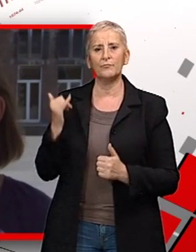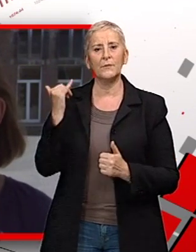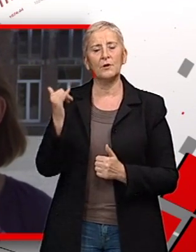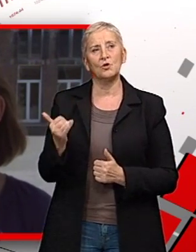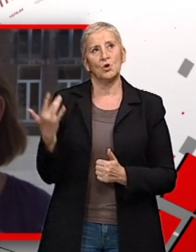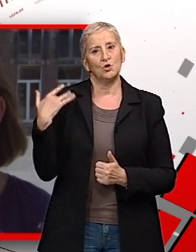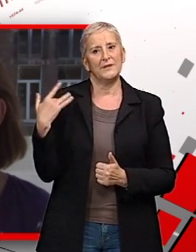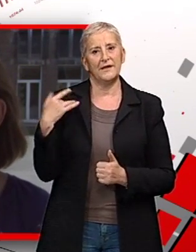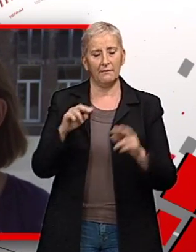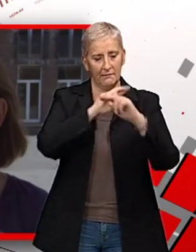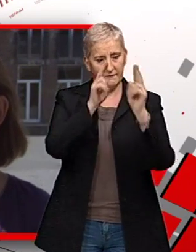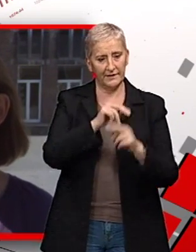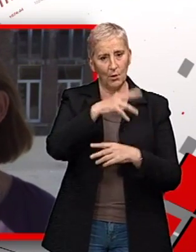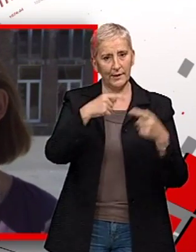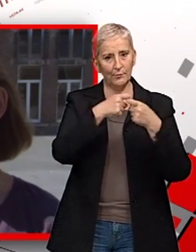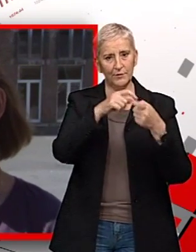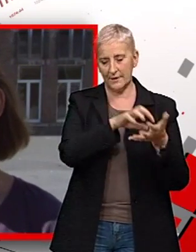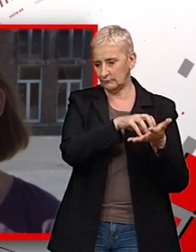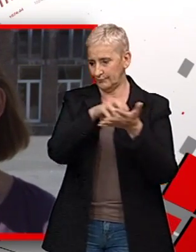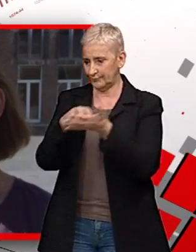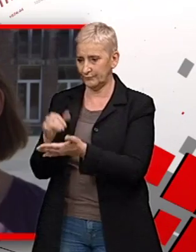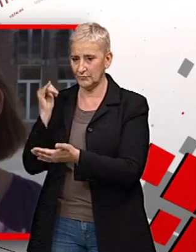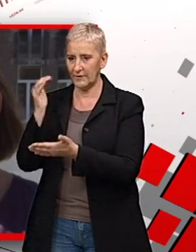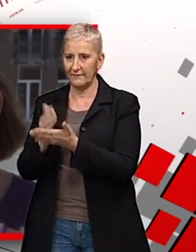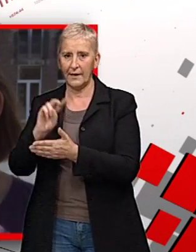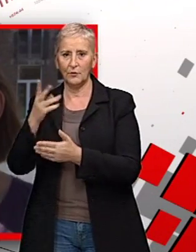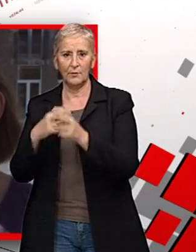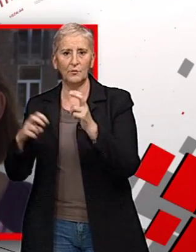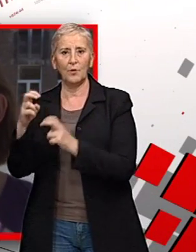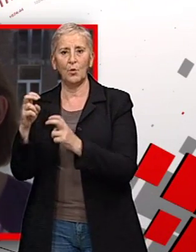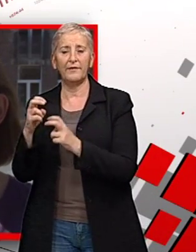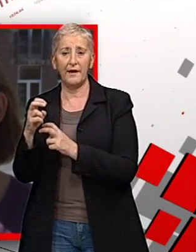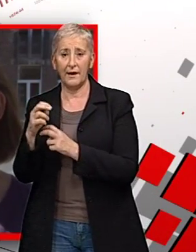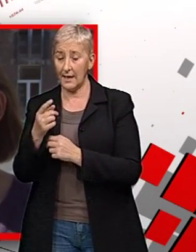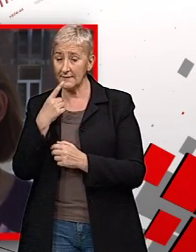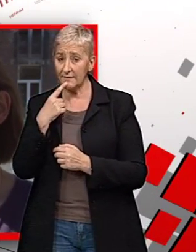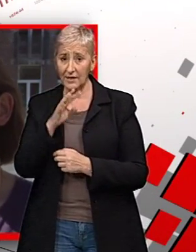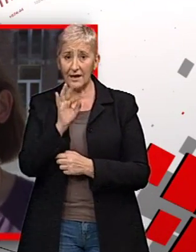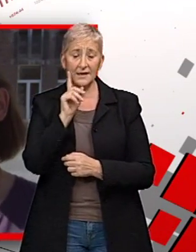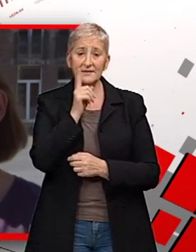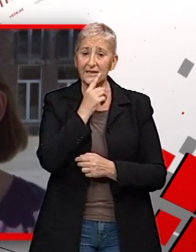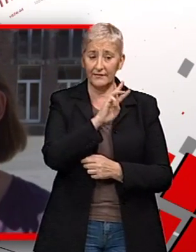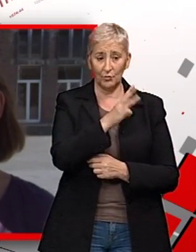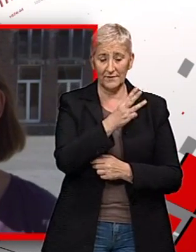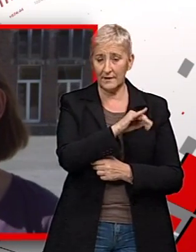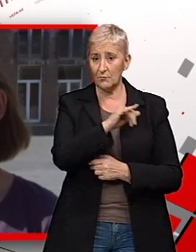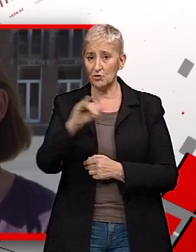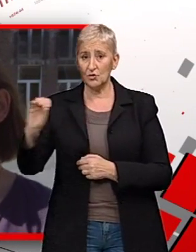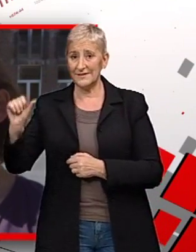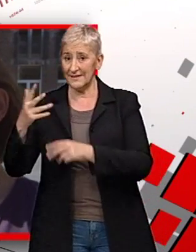subsidiés par la fédération Wallonie-Bruxelles jusqu'à la fin de la deuxième secondaire. Donc ça veut dire que tous nos élèves qui sont de la troisième jusqu'à l'aréto